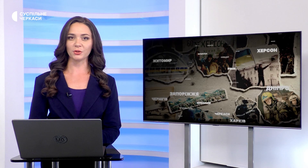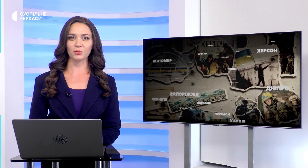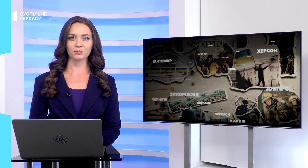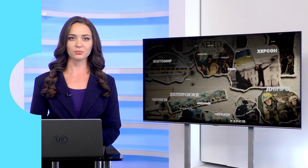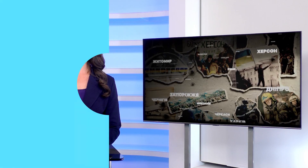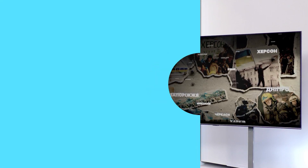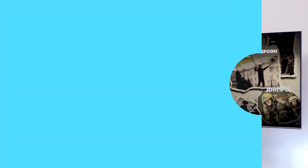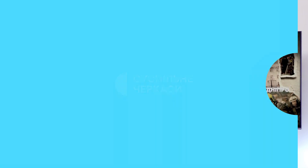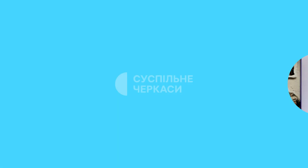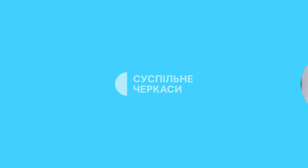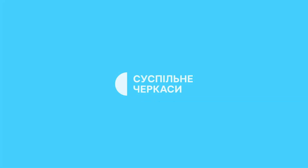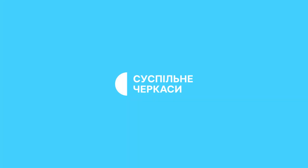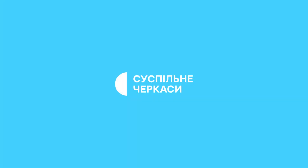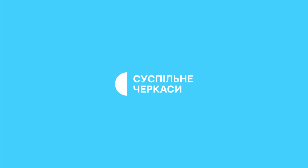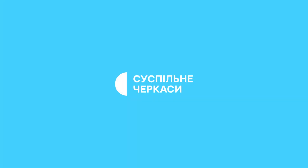Олена Бутенко.